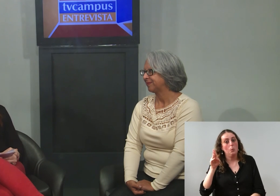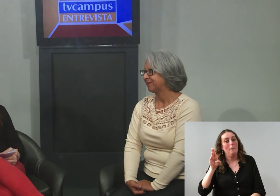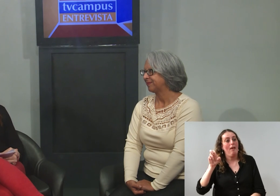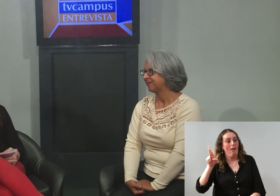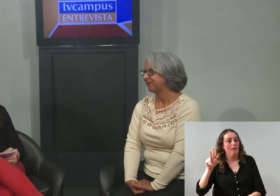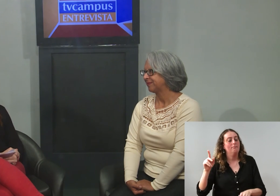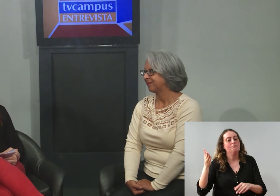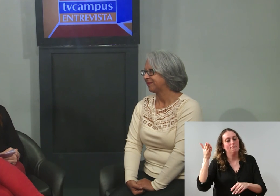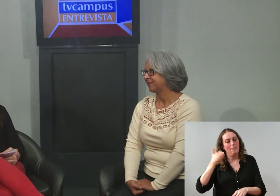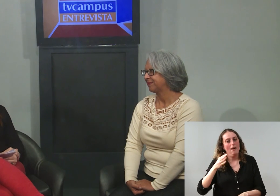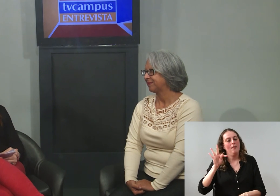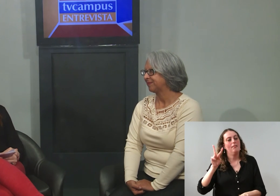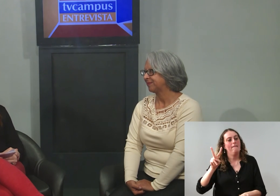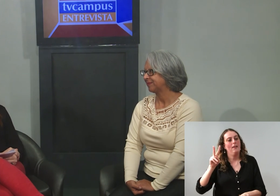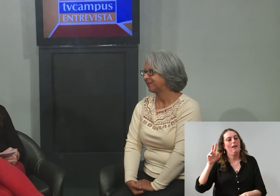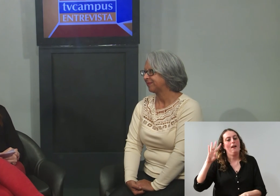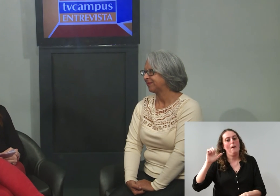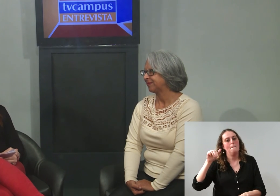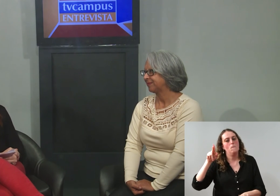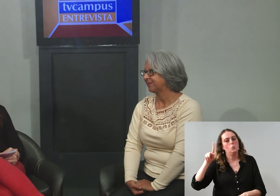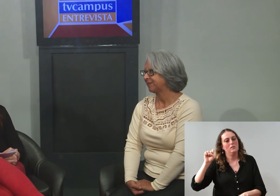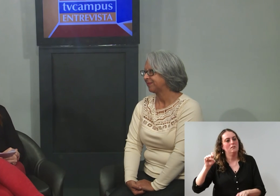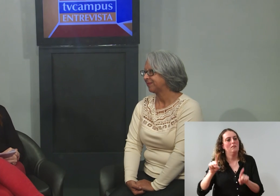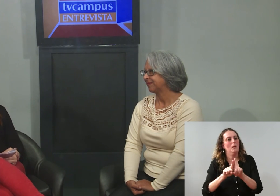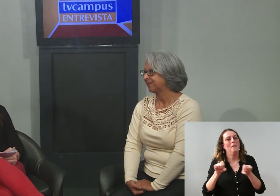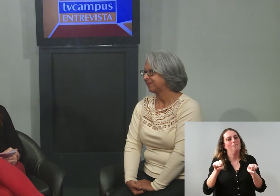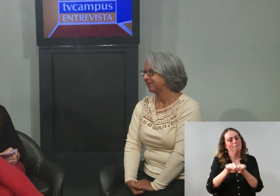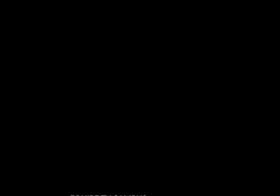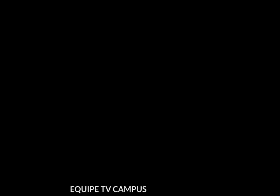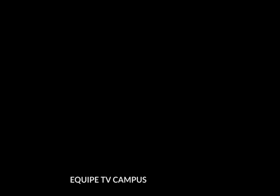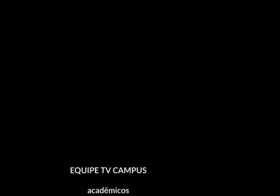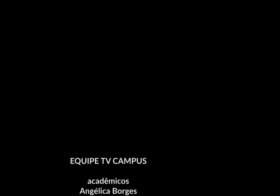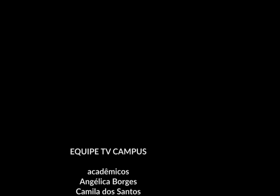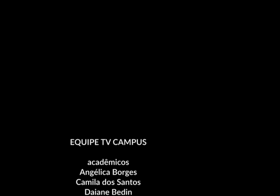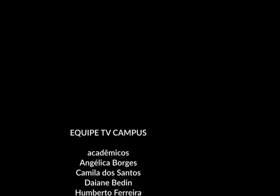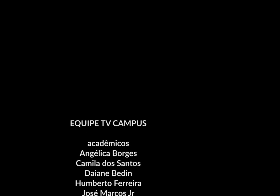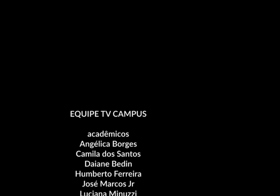também no canal 15 da NET. Até mais! Tchau, tchau, tchau,